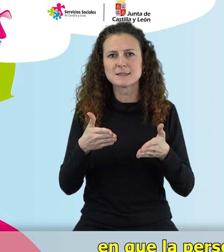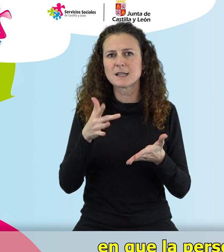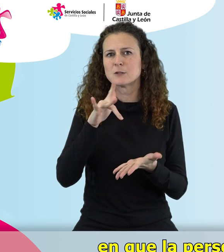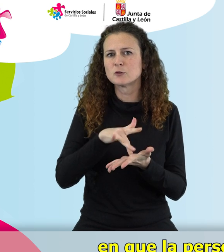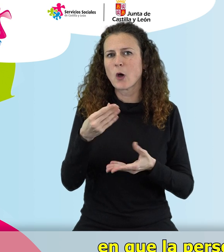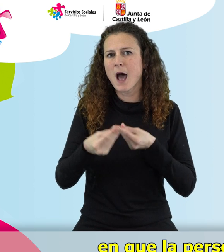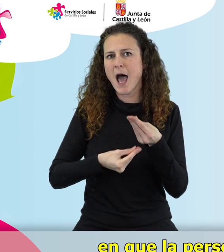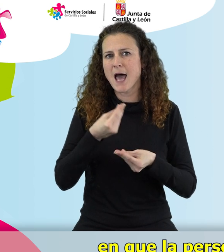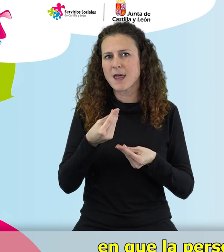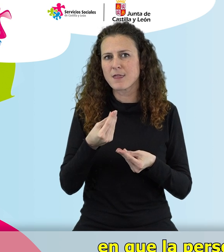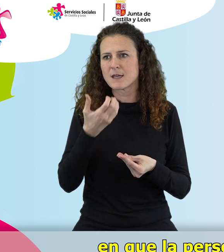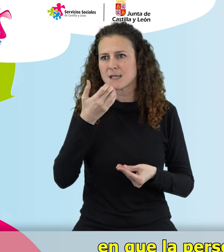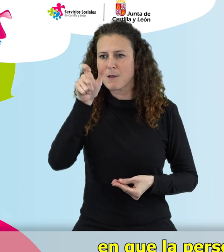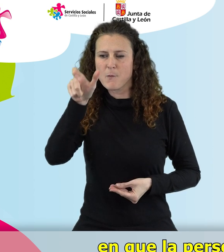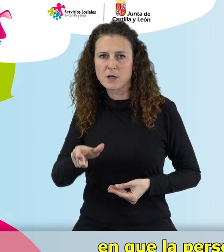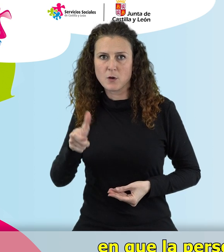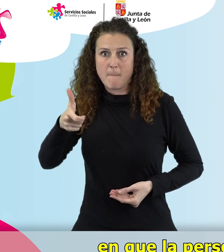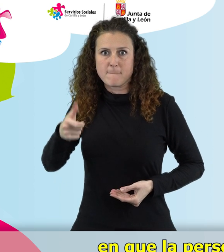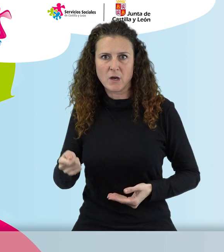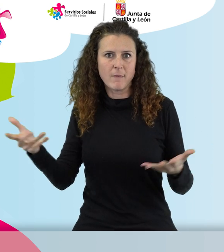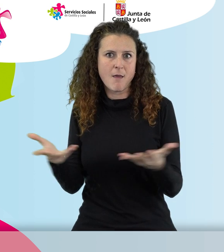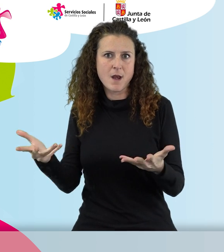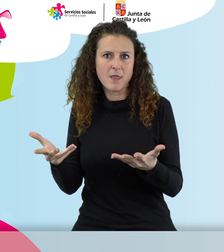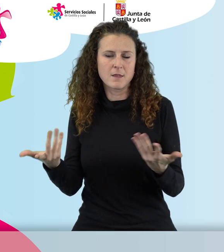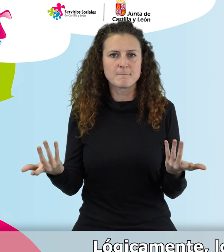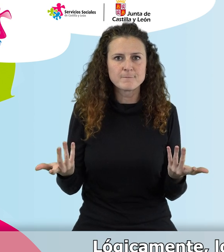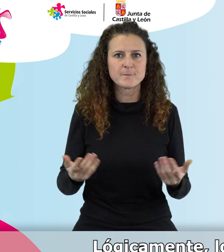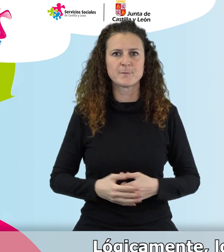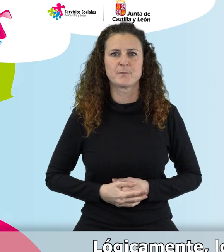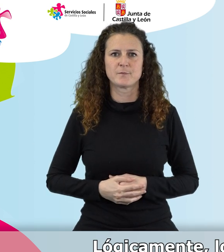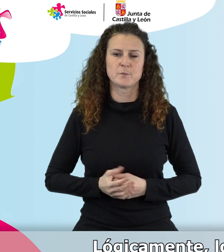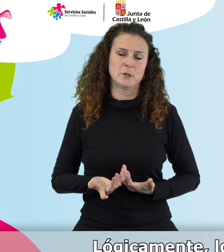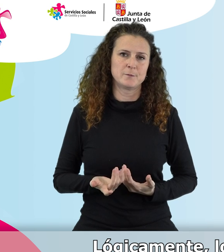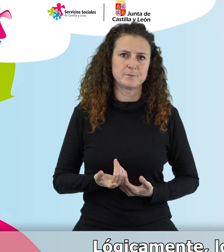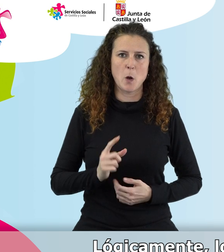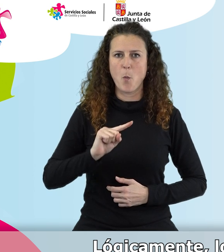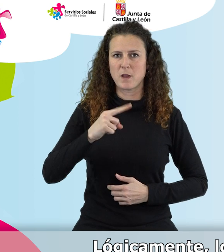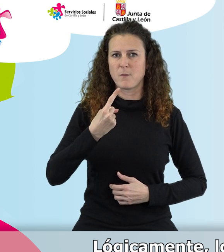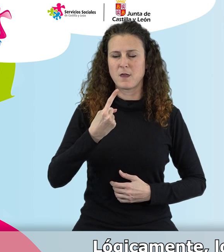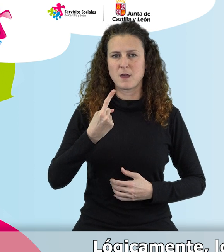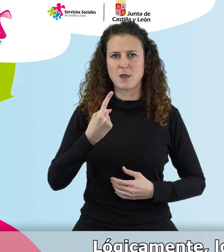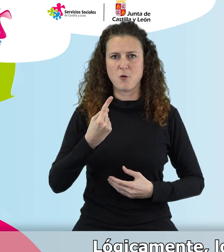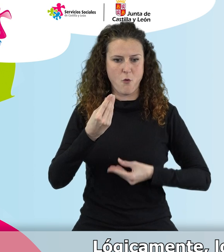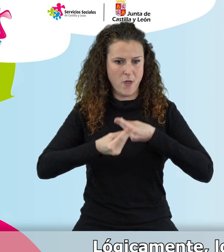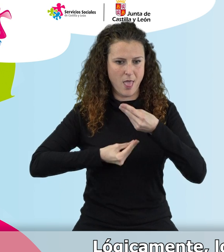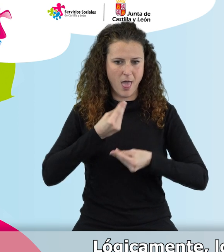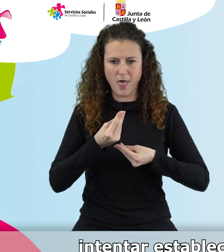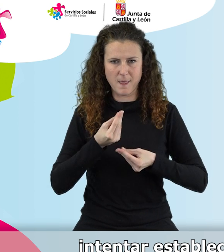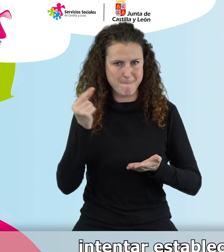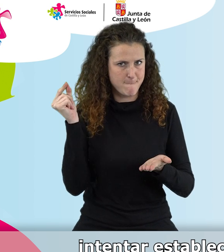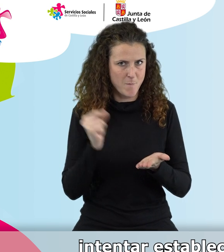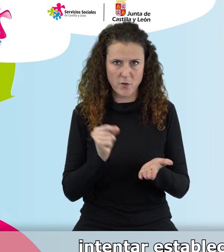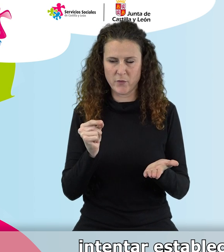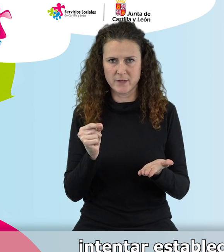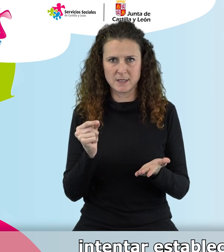ocasiones en que la persona pulsa el botón de emergencia? Bueno, pues, lógicamente lo primero, y además de manera inmediata,